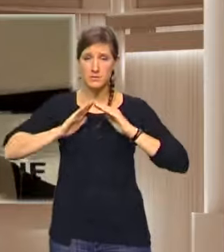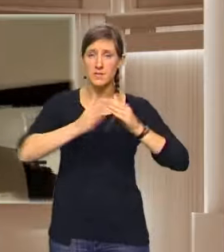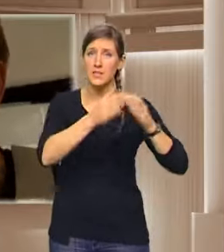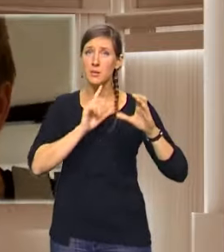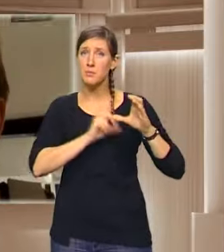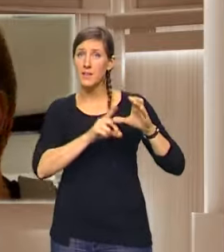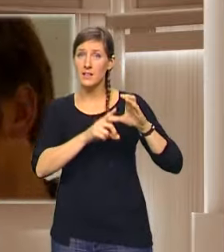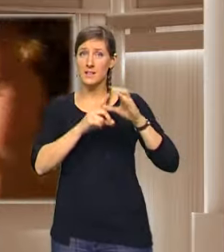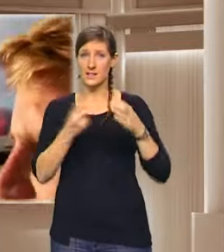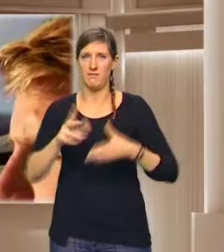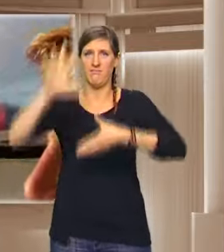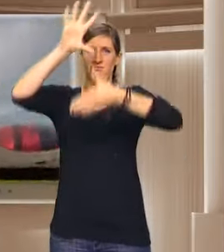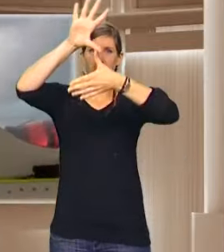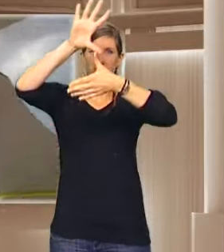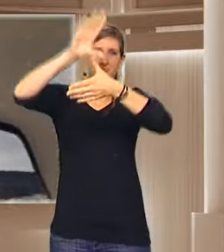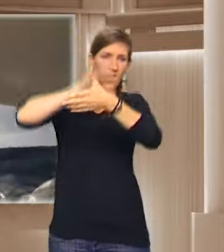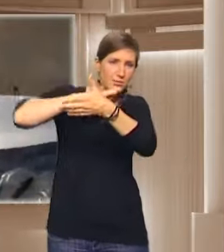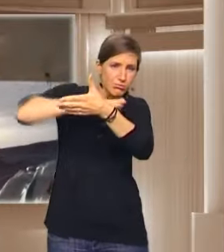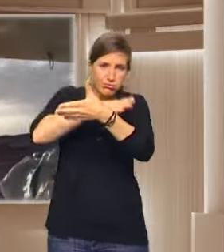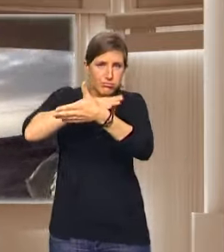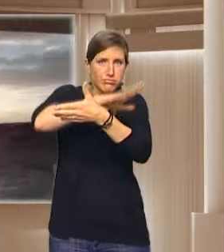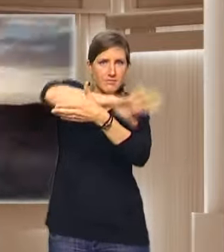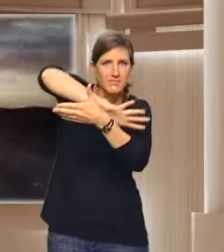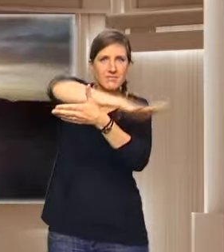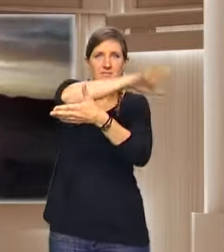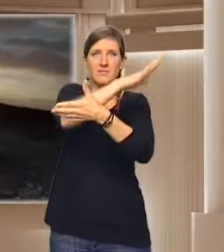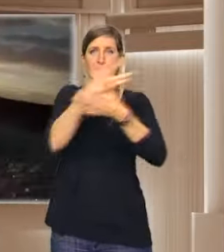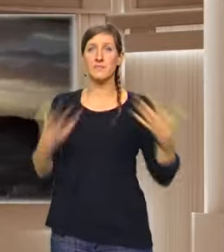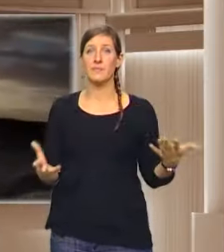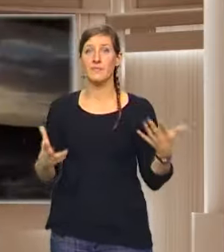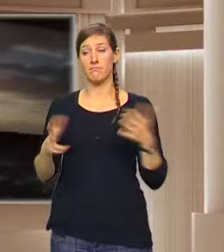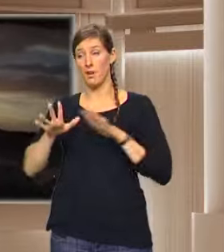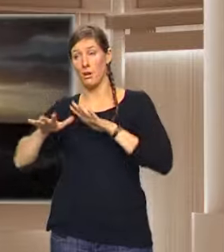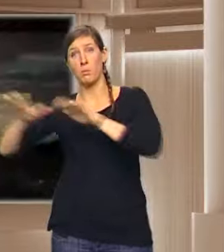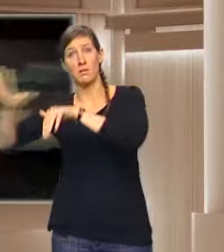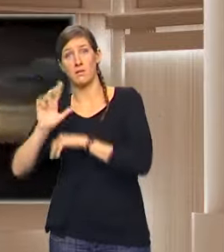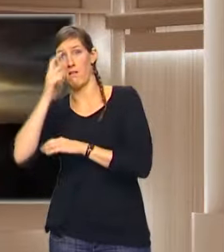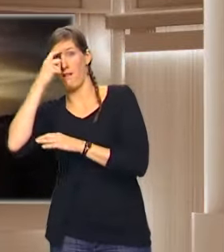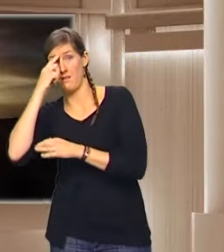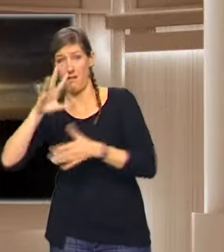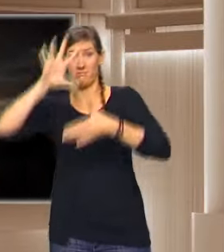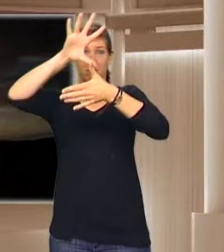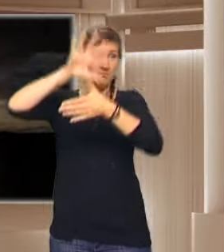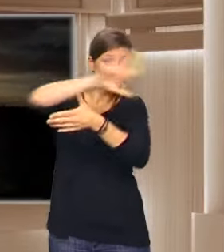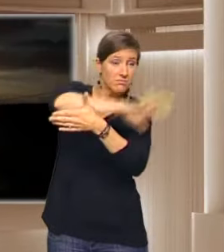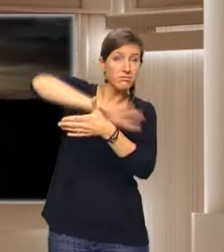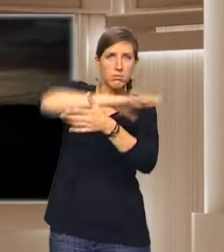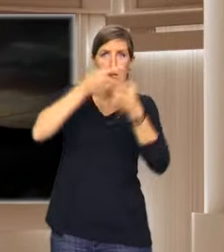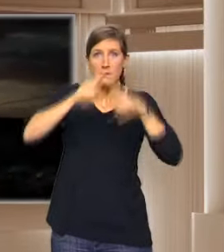rentrer dans l'océan Pacifique. Voilà, n pas vu la différence entre l'océan Indien et l'océan Pacifique, mais ça a